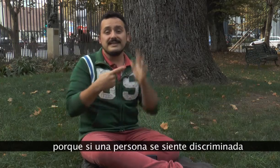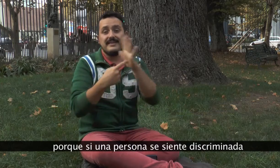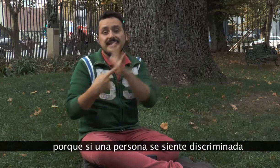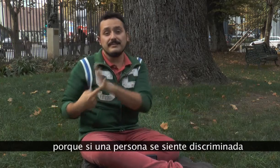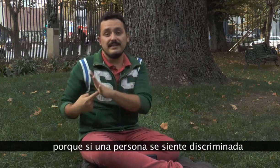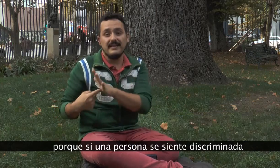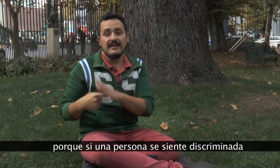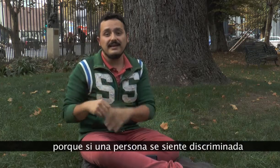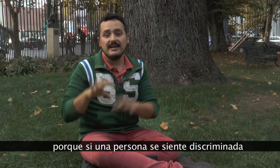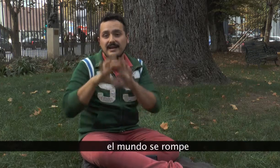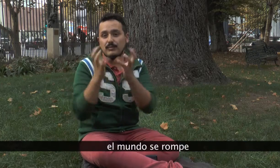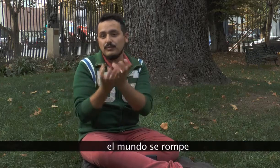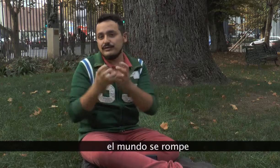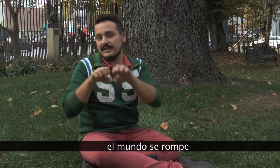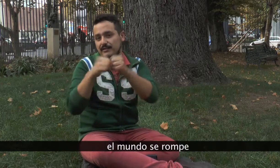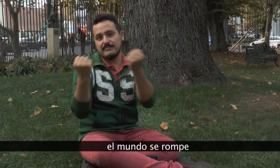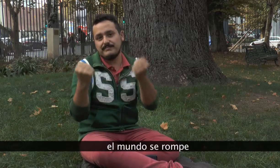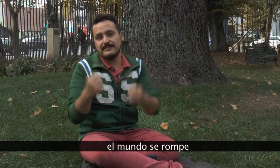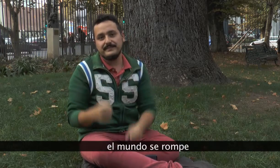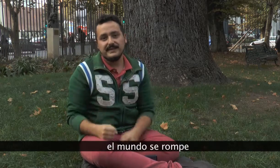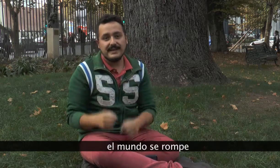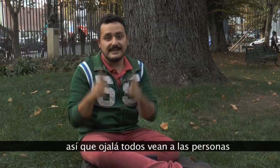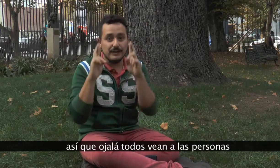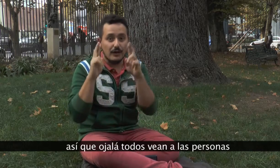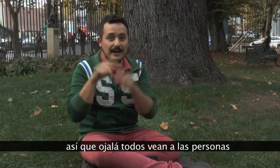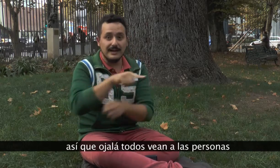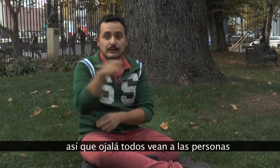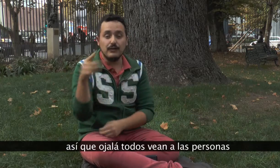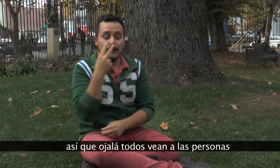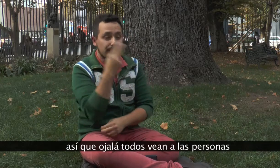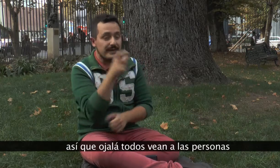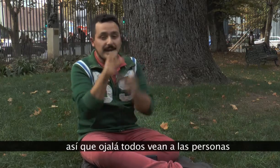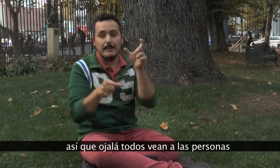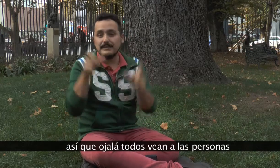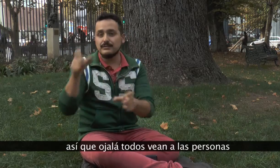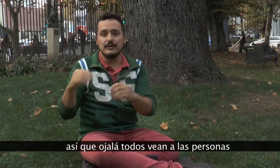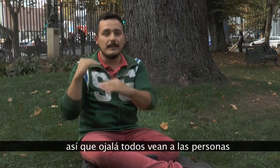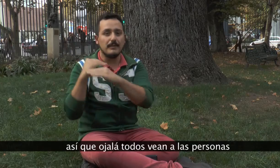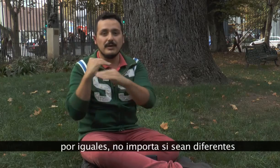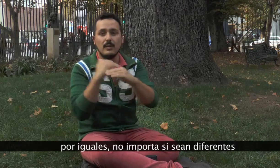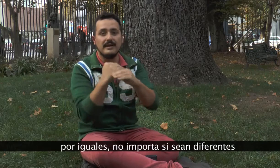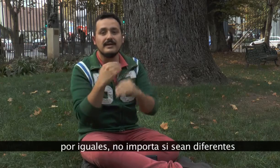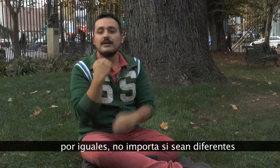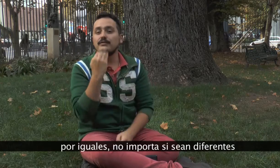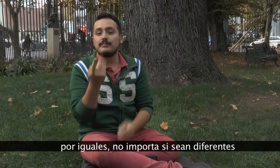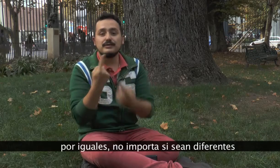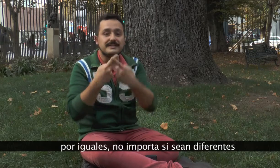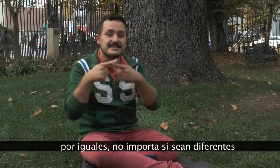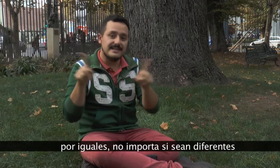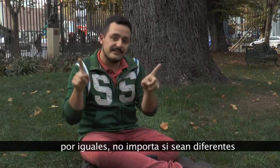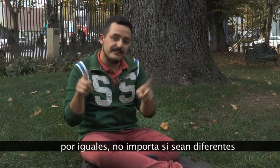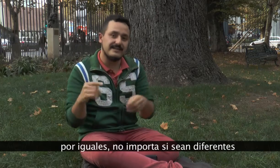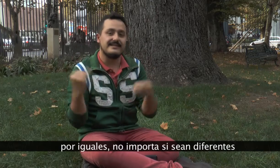siente discriminada, el mundo se le rompe. Así que ojalá todos vean a las personas por iguales. No importa si sean diferentes.